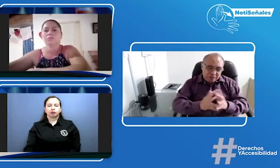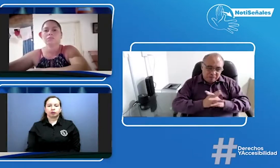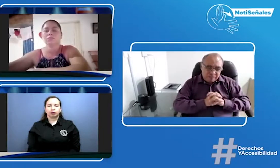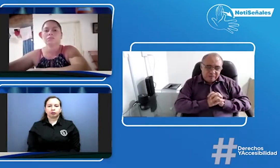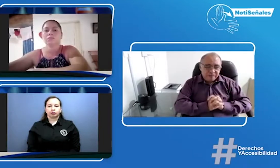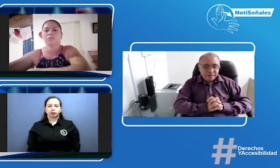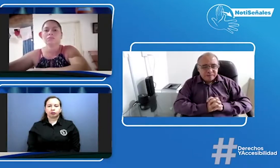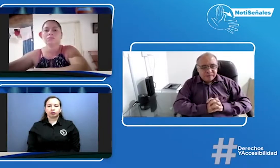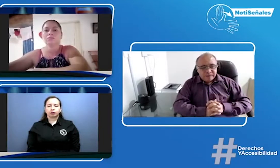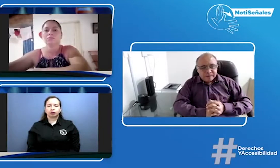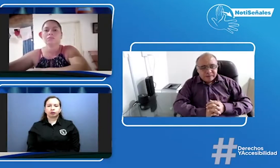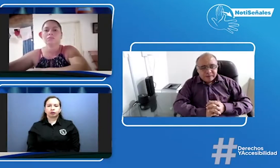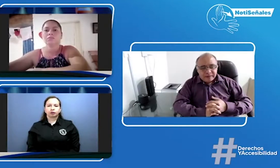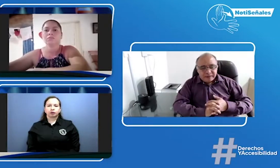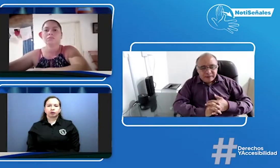está viendo con los estudiantes oyentes. Bienvenida.